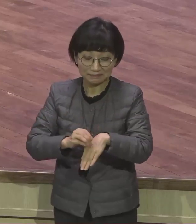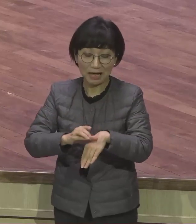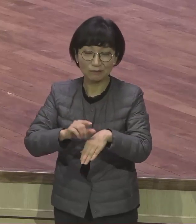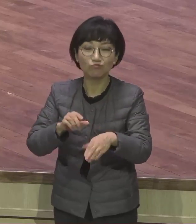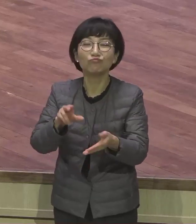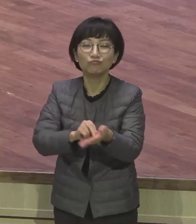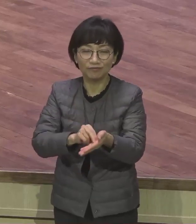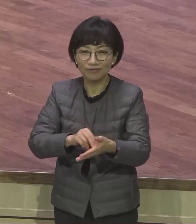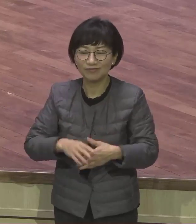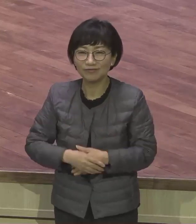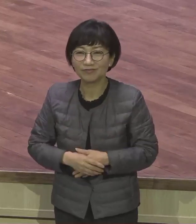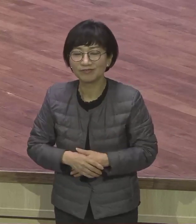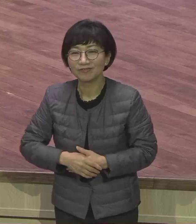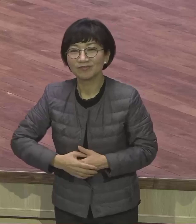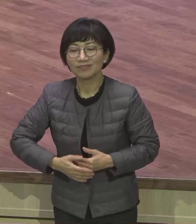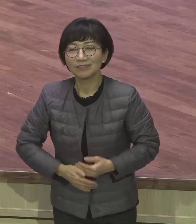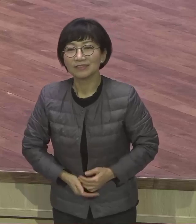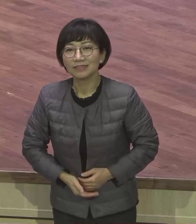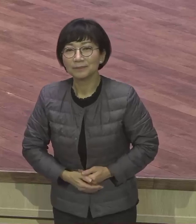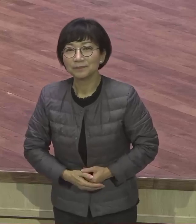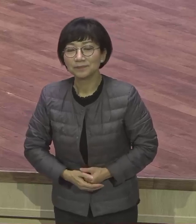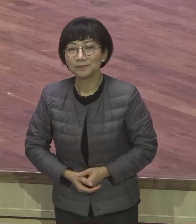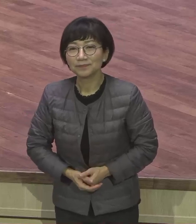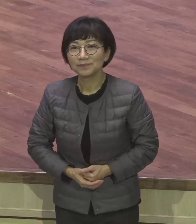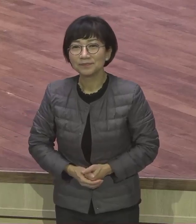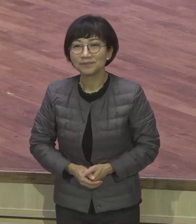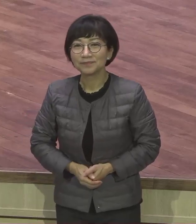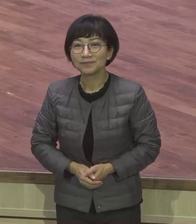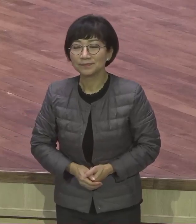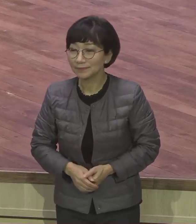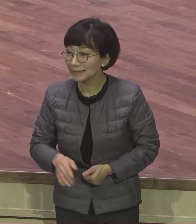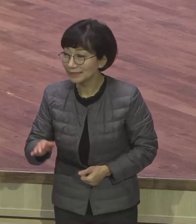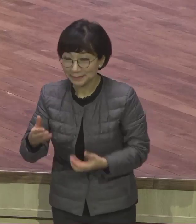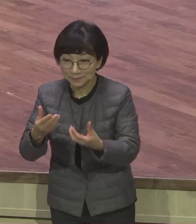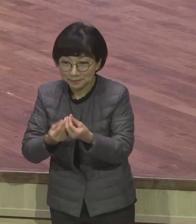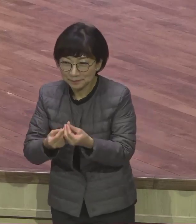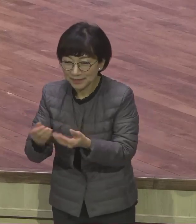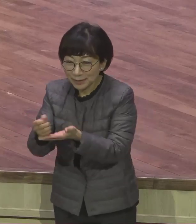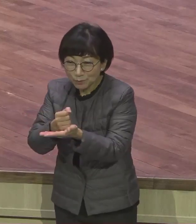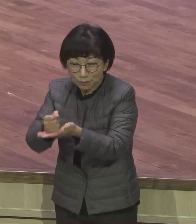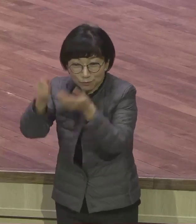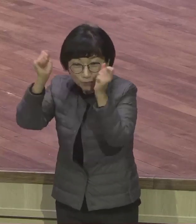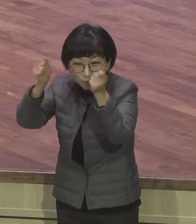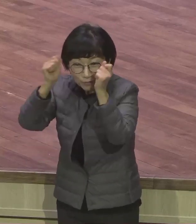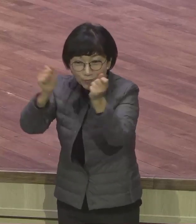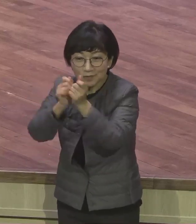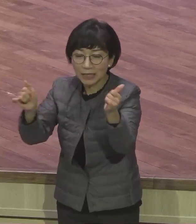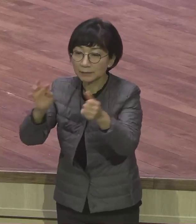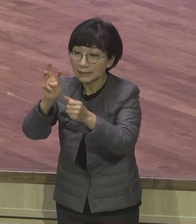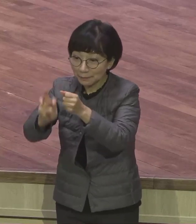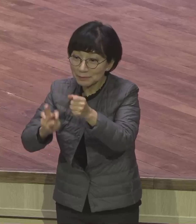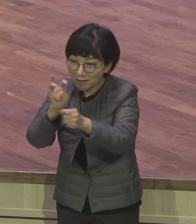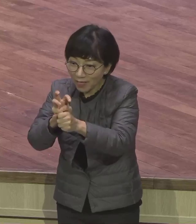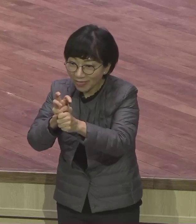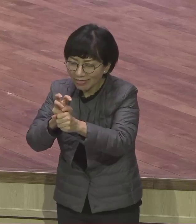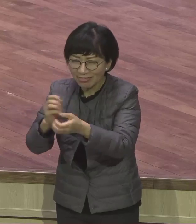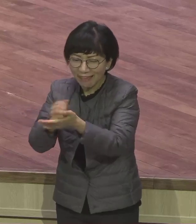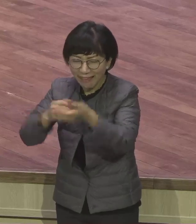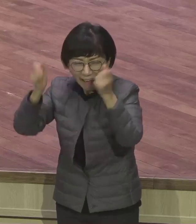그 자기든 모르는 체질 우리 무속인들 같은 경우에 막 30년을 무속했다 그거 하루아침에 바뀌지